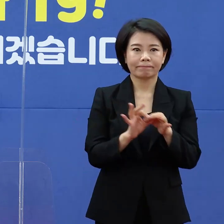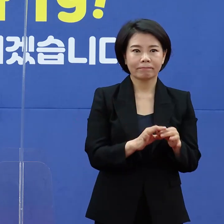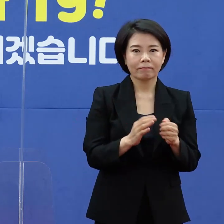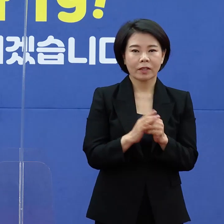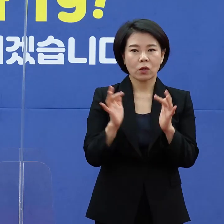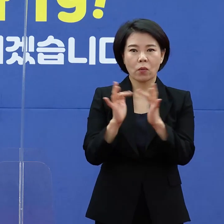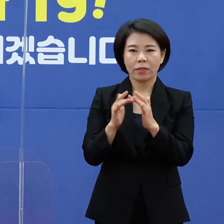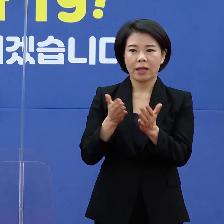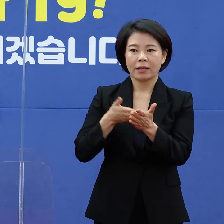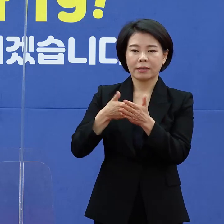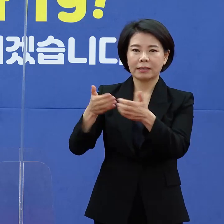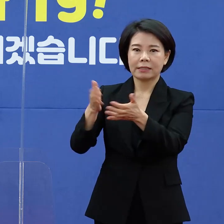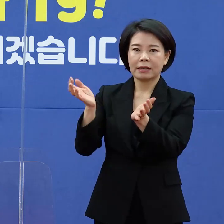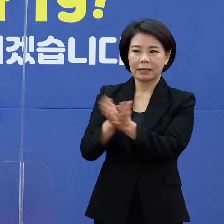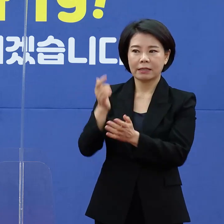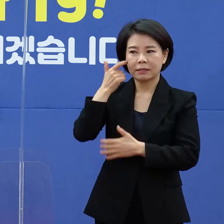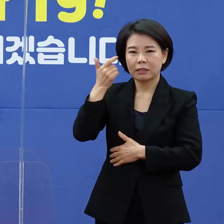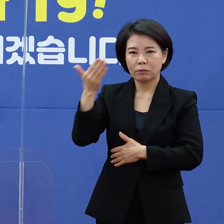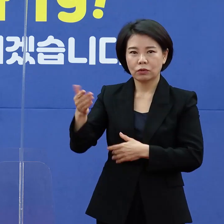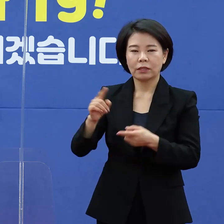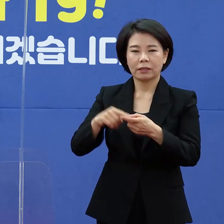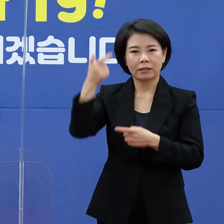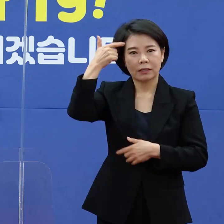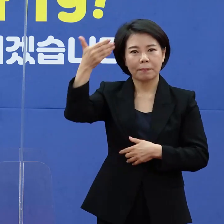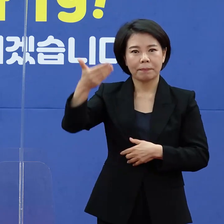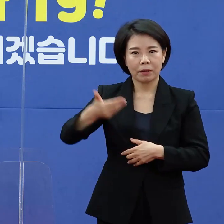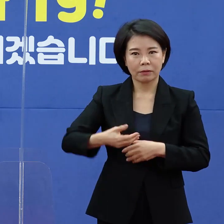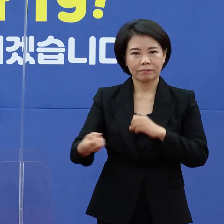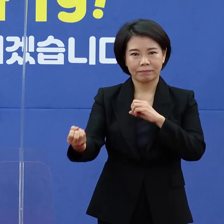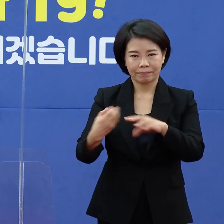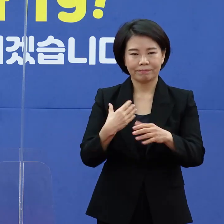실시간 온라인 기사에 대한 질문에 대해 답변 드리도록 하겠습니다.